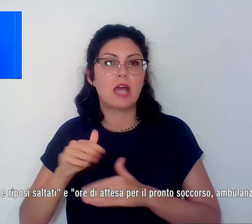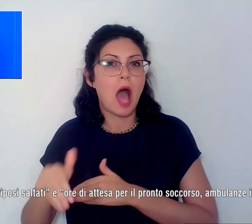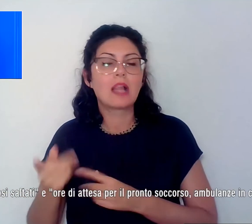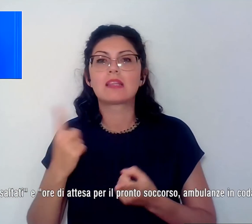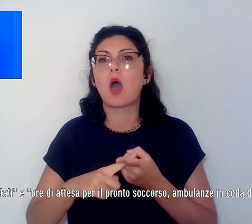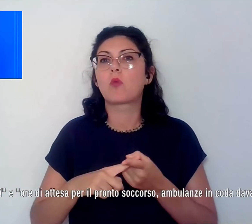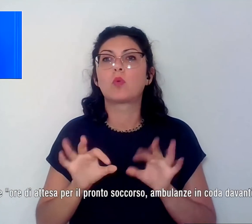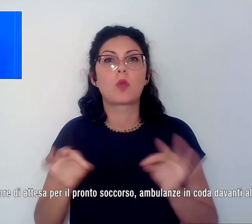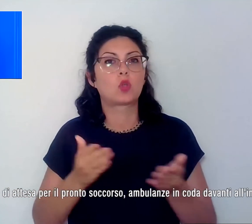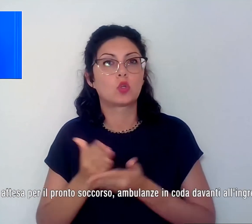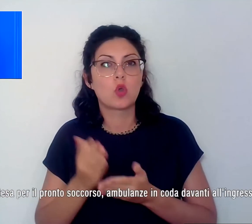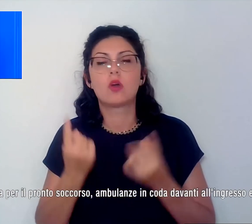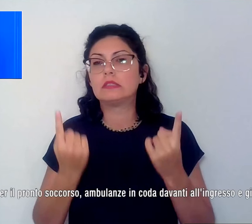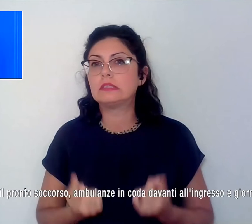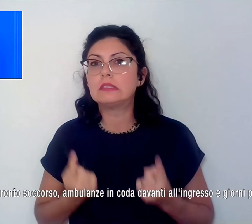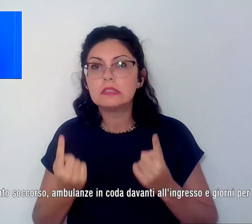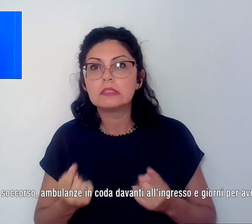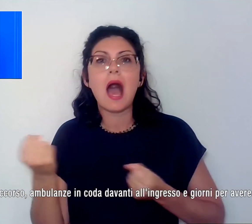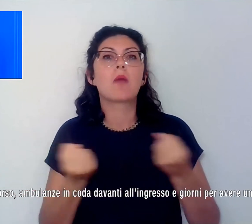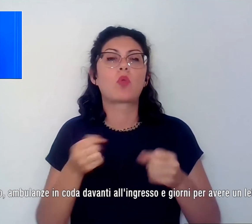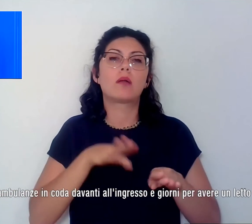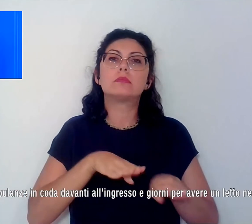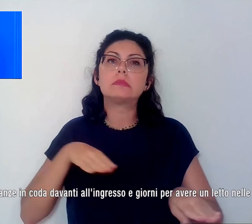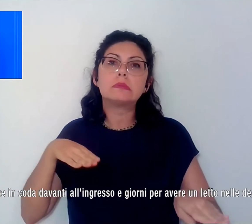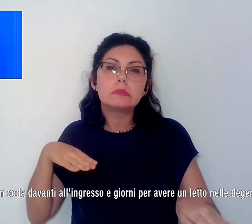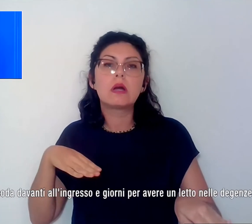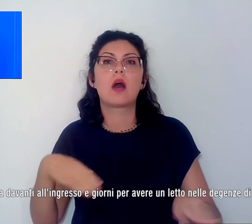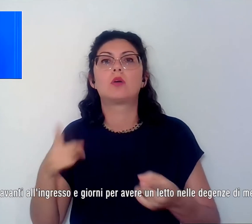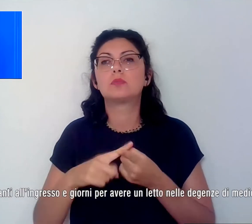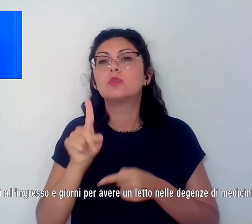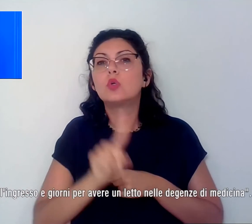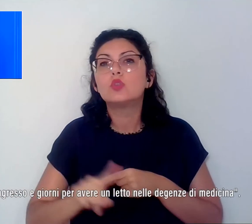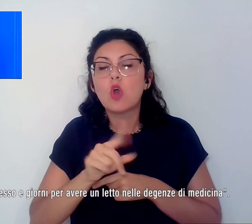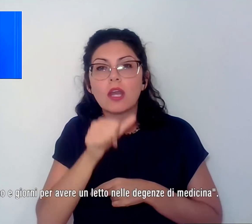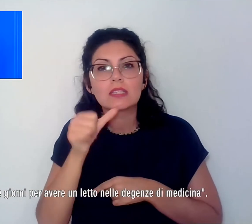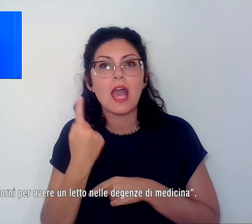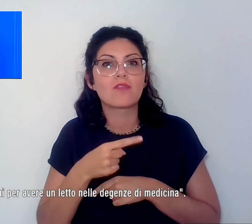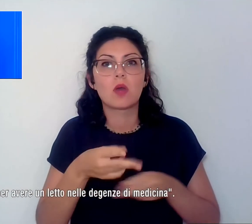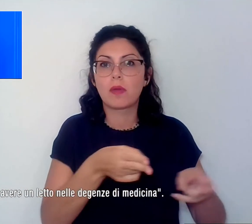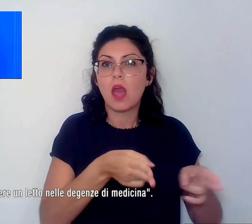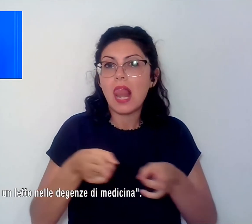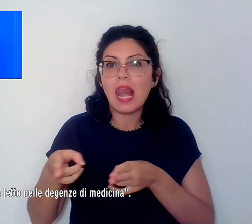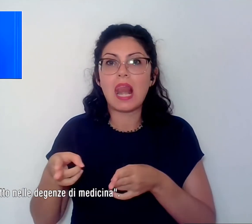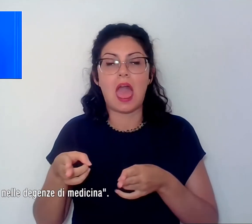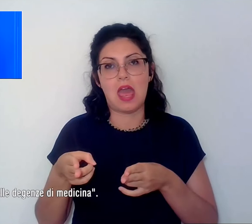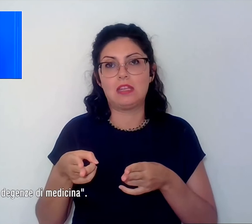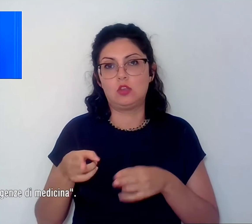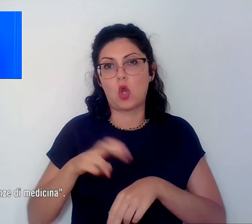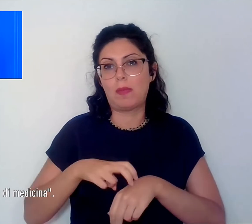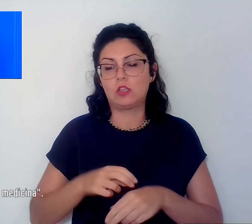soccorso, ambulanza in coda davanti all'ingresso e giorni per avere un letto nelle degenze di medicina.